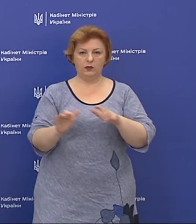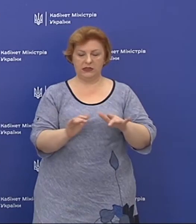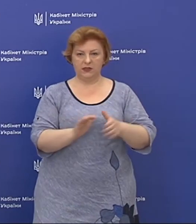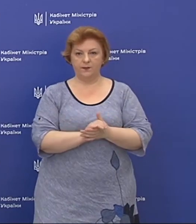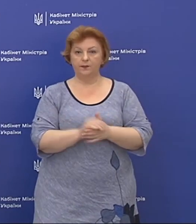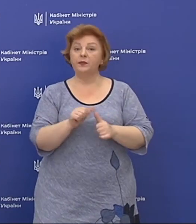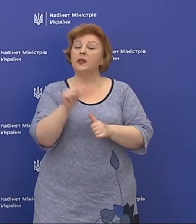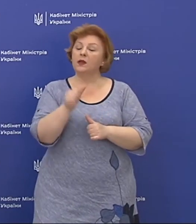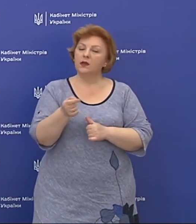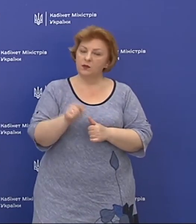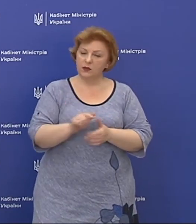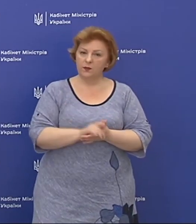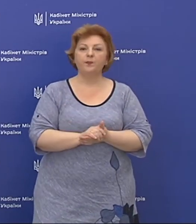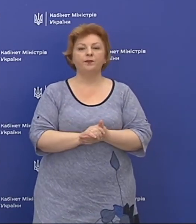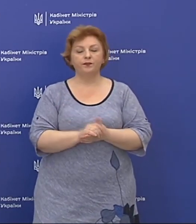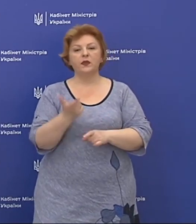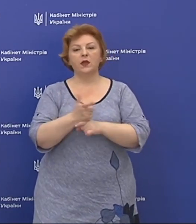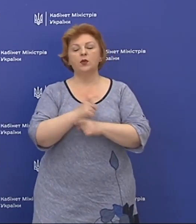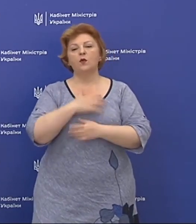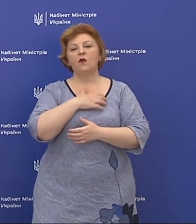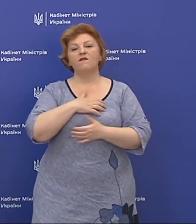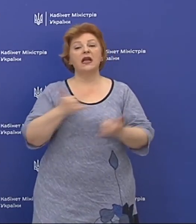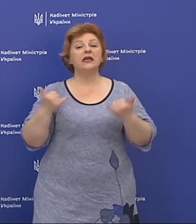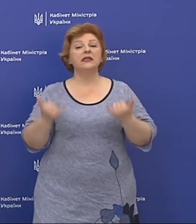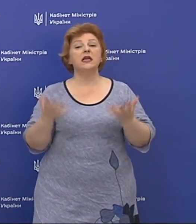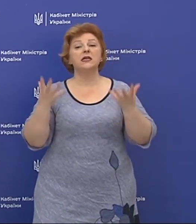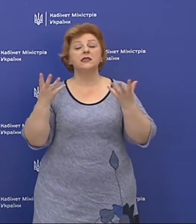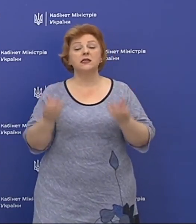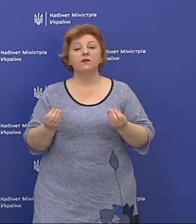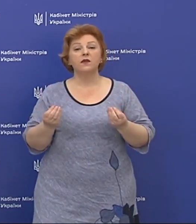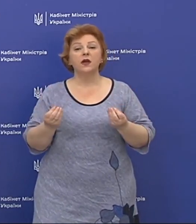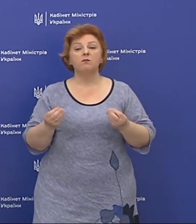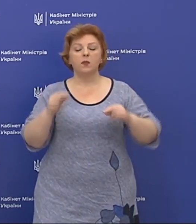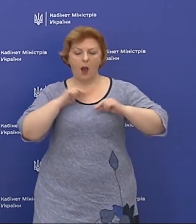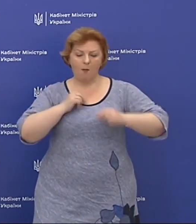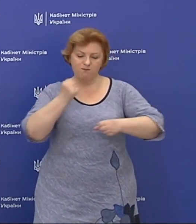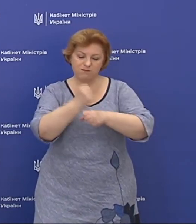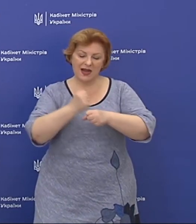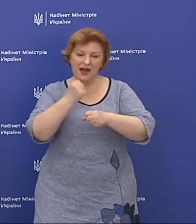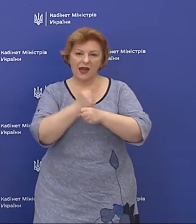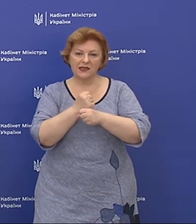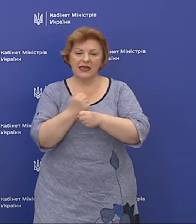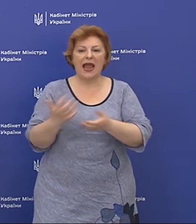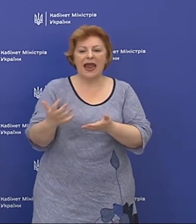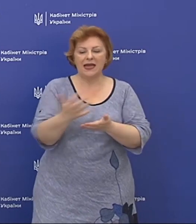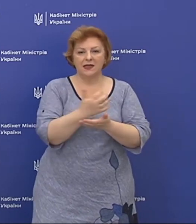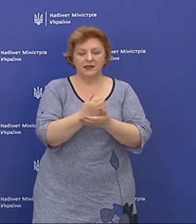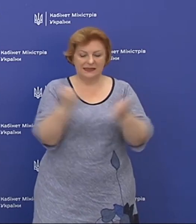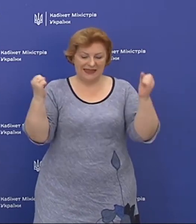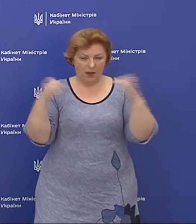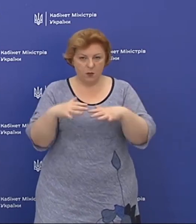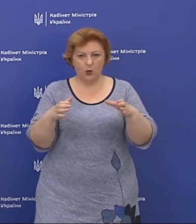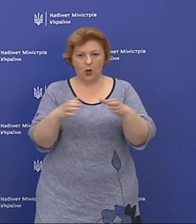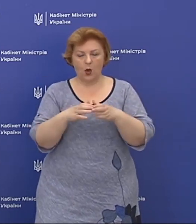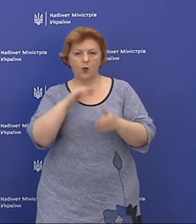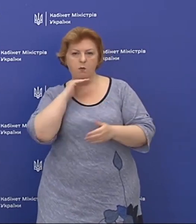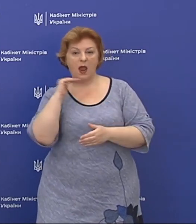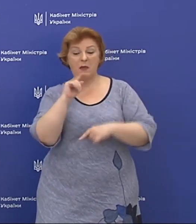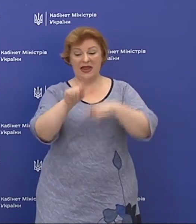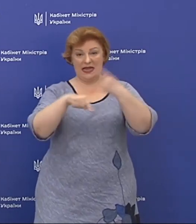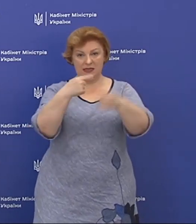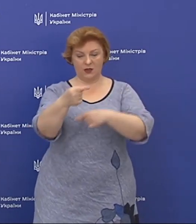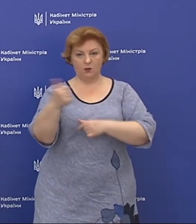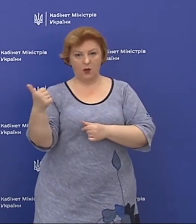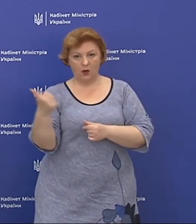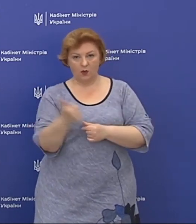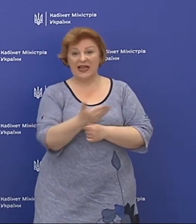Крім того, дуже важливим на сьогоднішній день ми пропрацьовуємо, і збирається група професіоналів, і на наступному